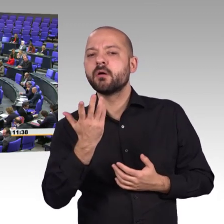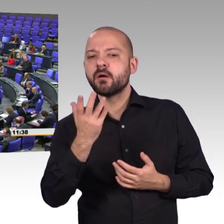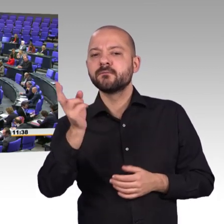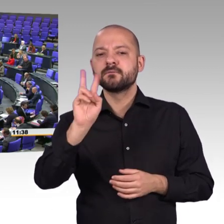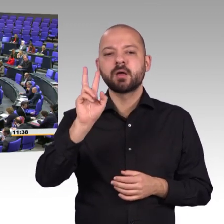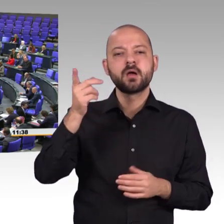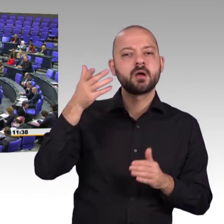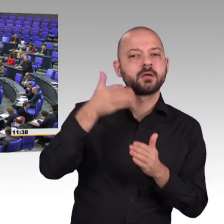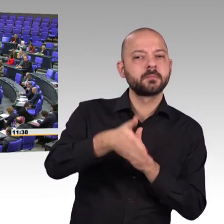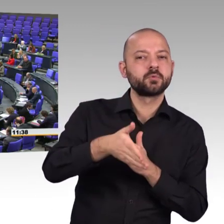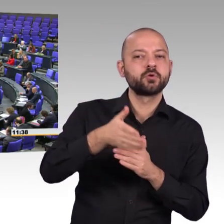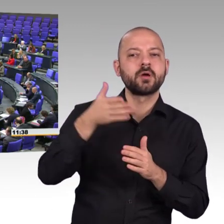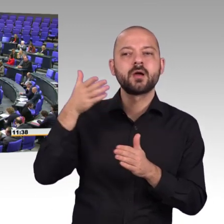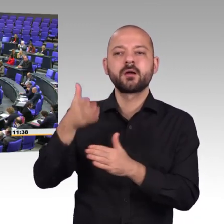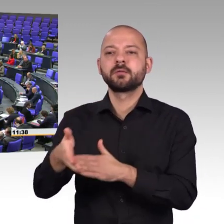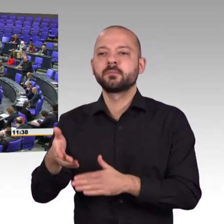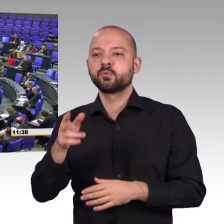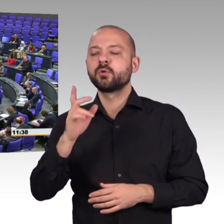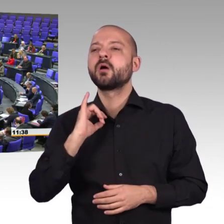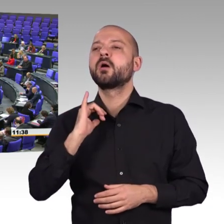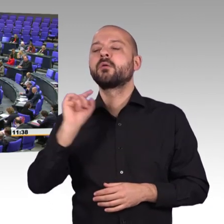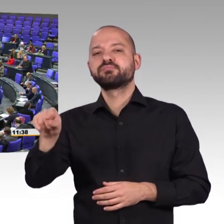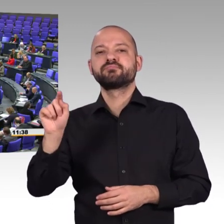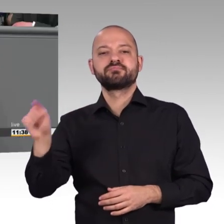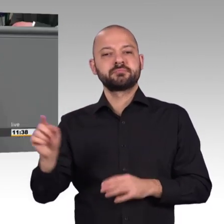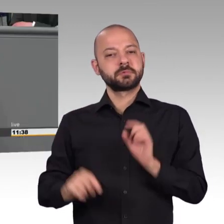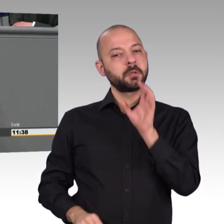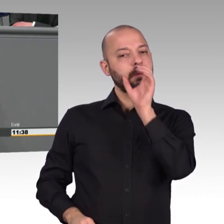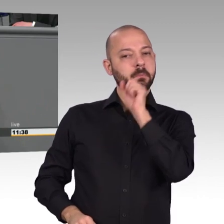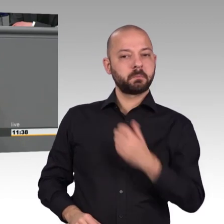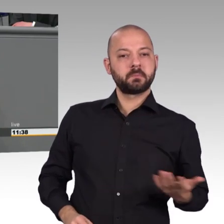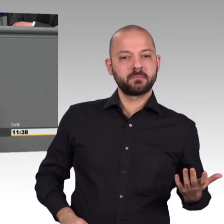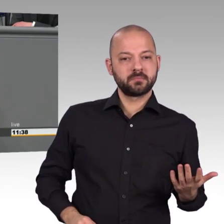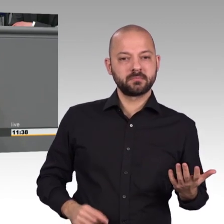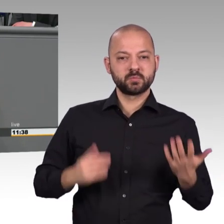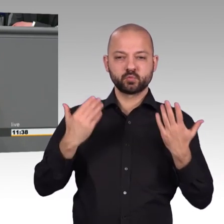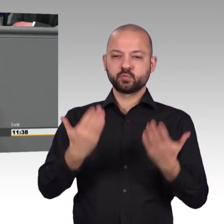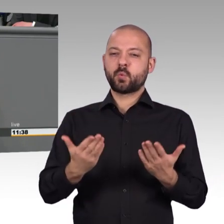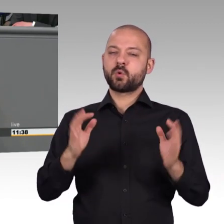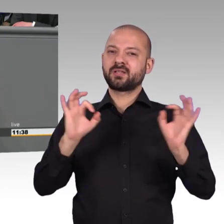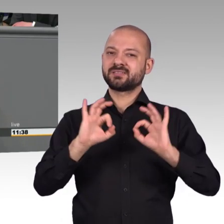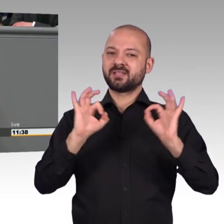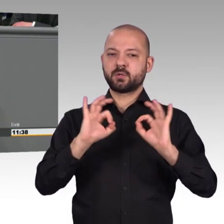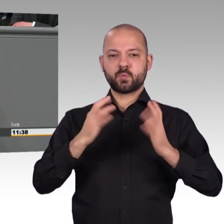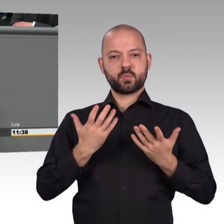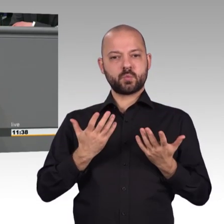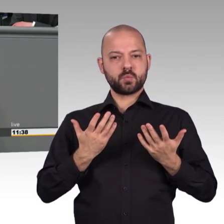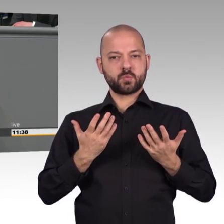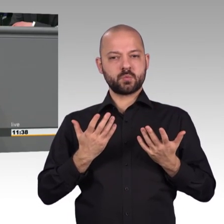Die Linke fordert daher, dass alle in Behörden bekannten Sicherheitslücken gemeldet werden müssen, um sie zu schließen, und das will ja auch die